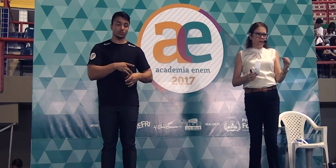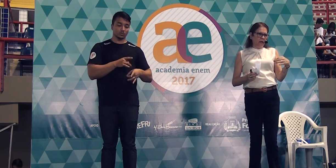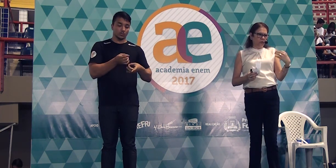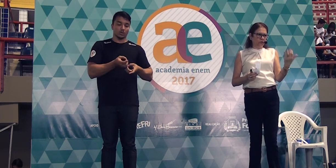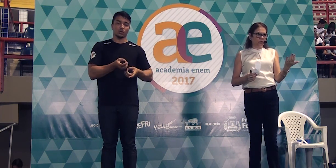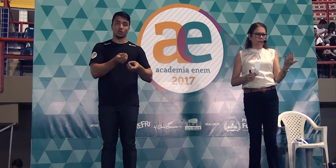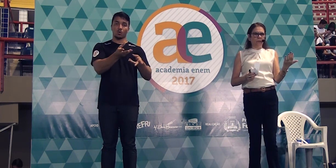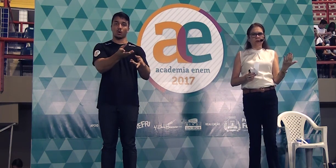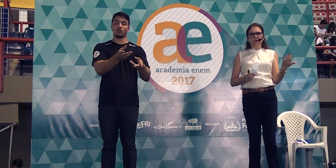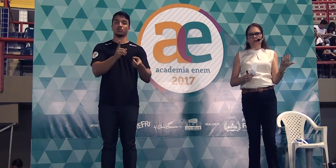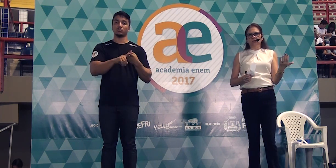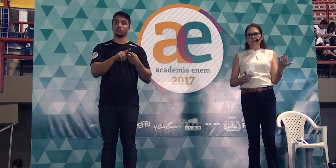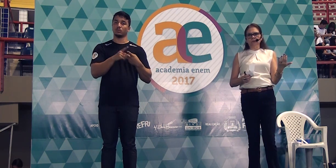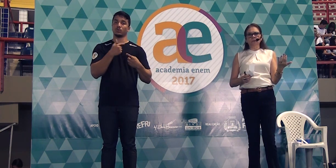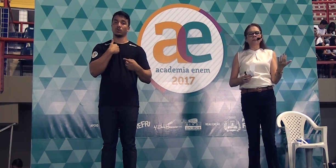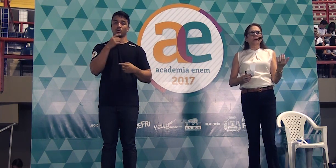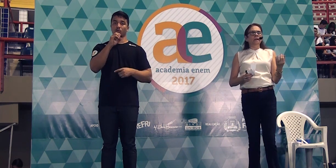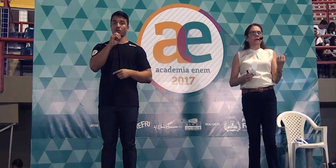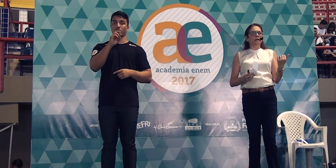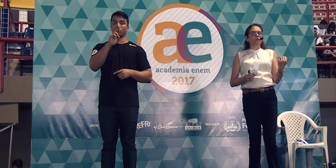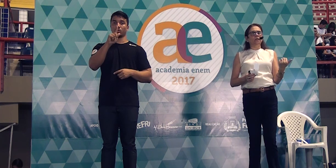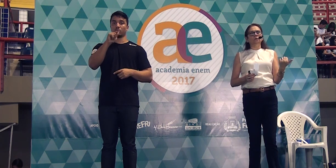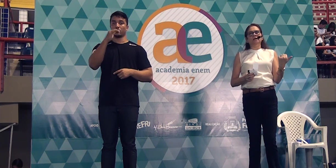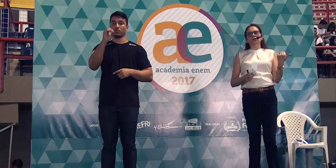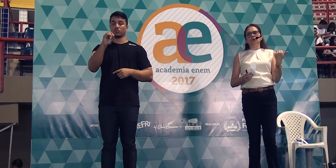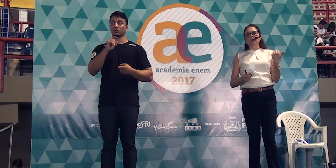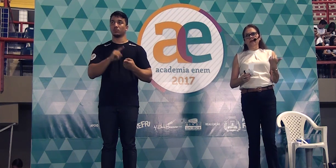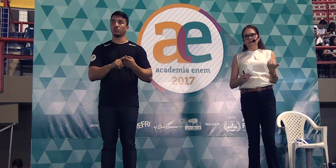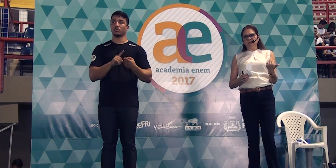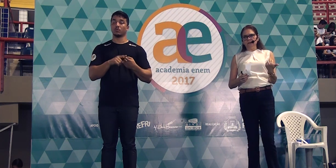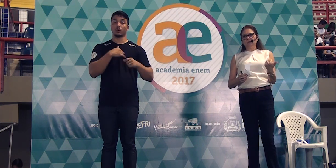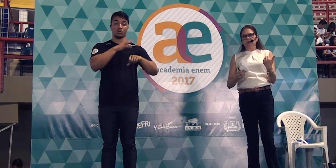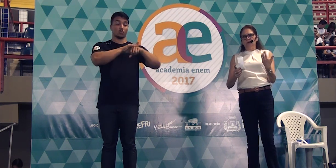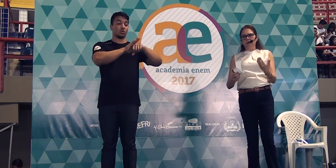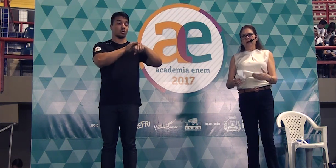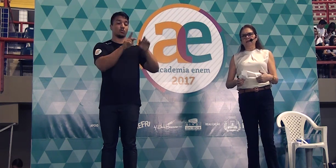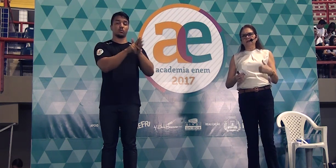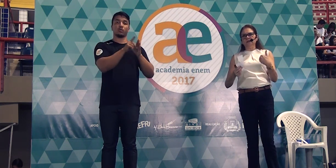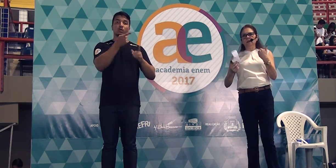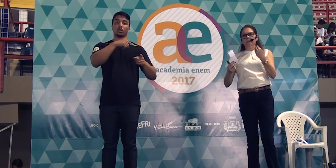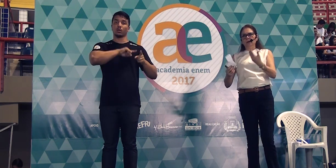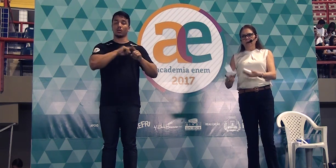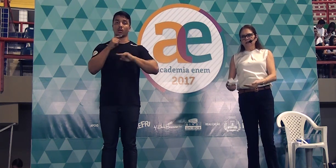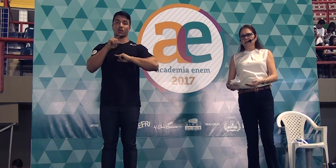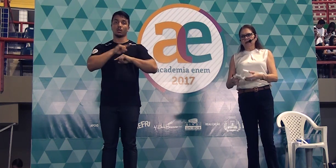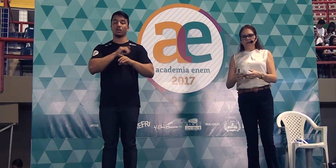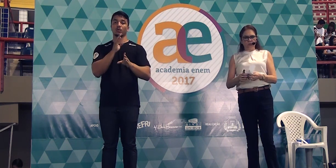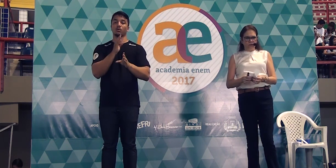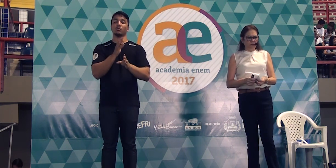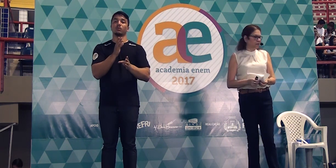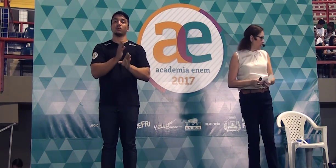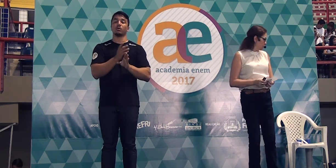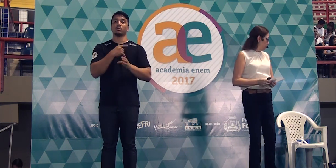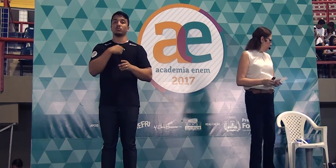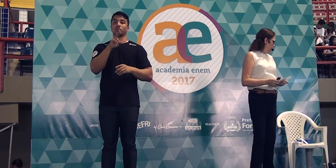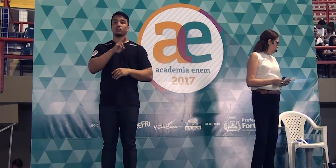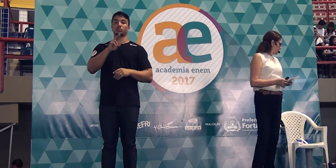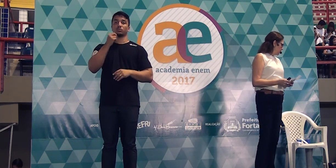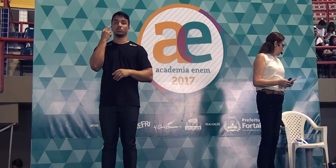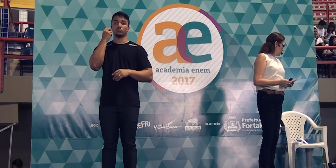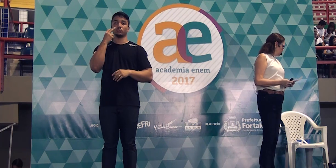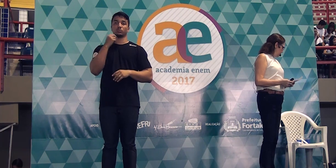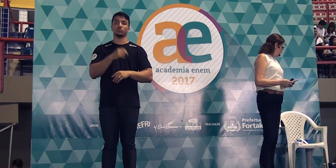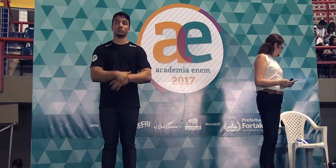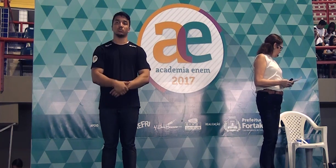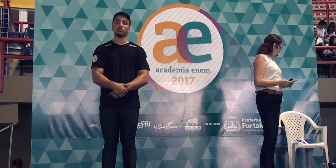órgãos é outro tema importantíssimo e a questão das doenças provocadas pelo excesso dos smartphones